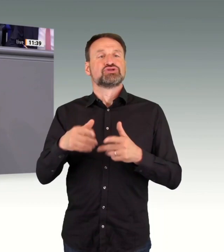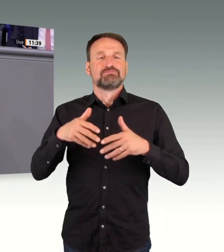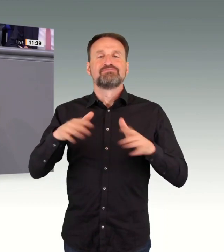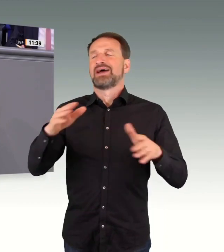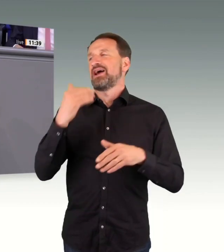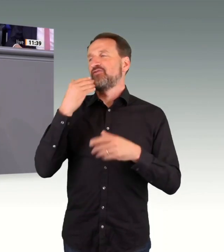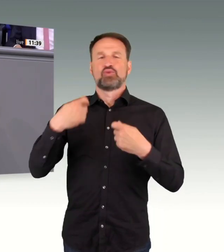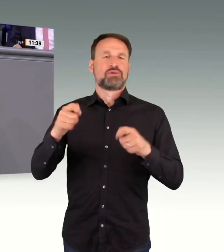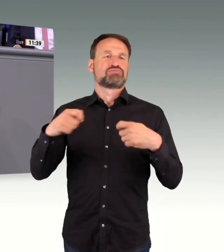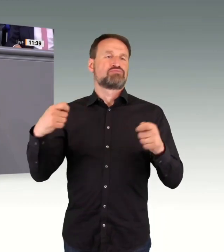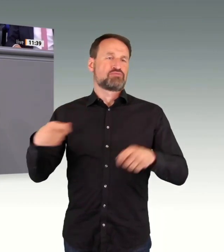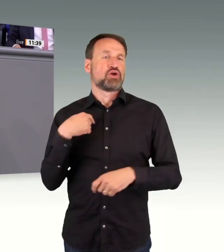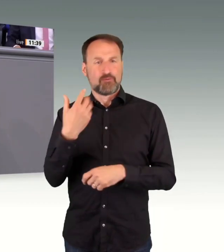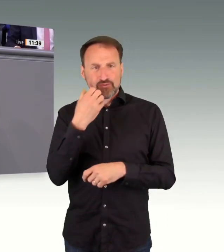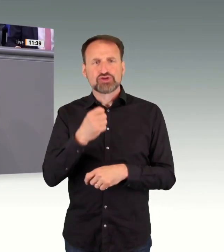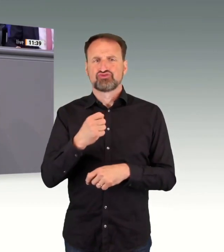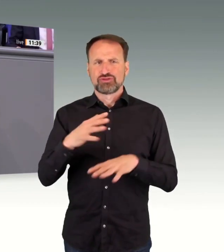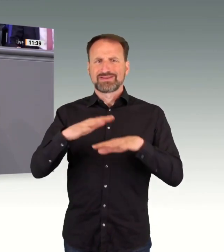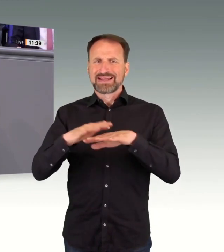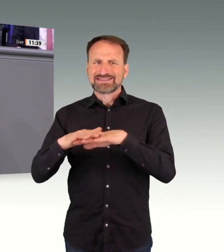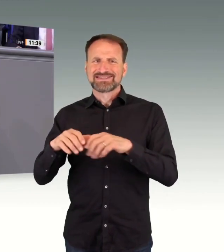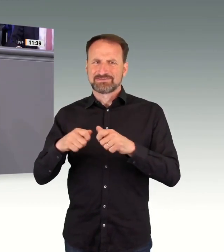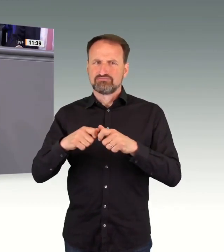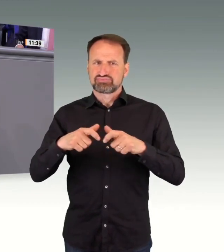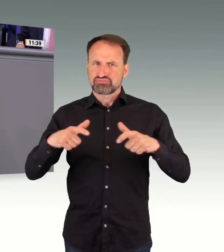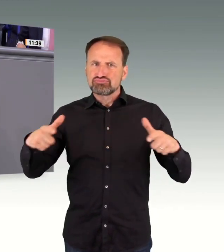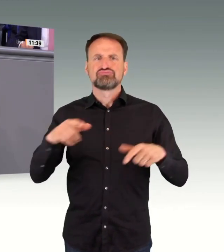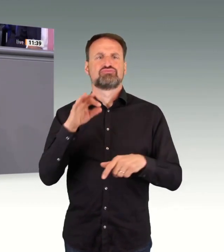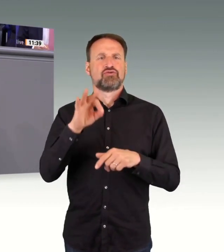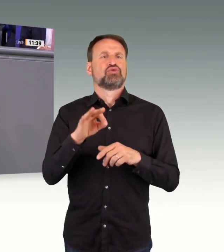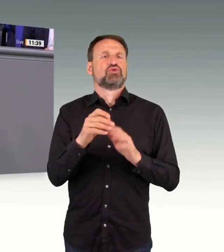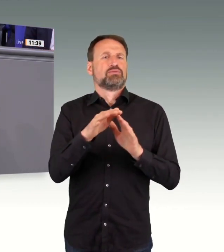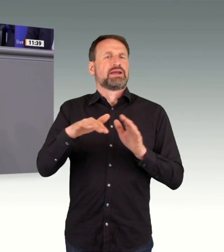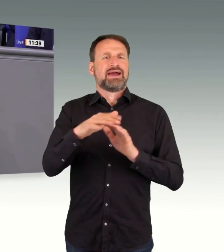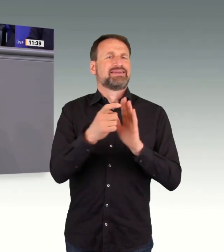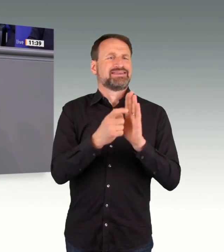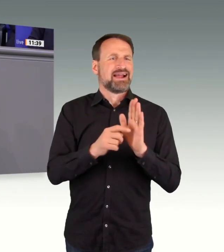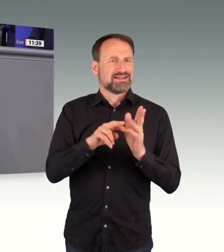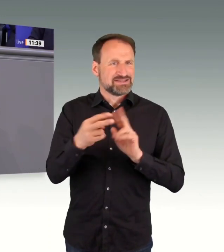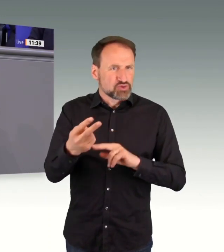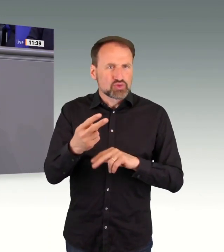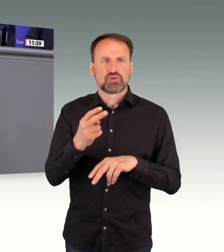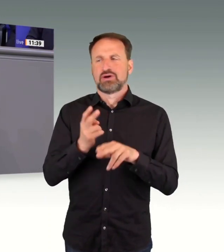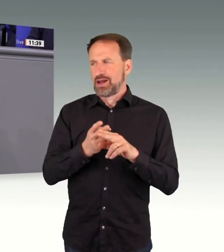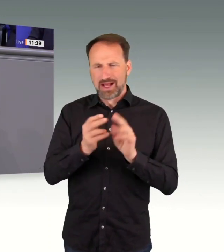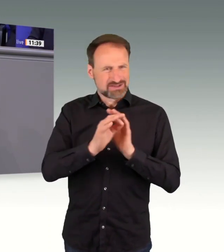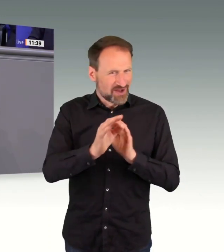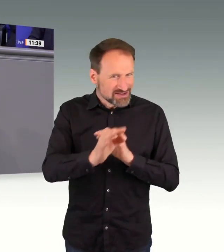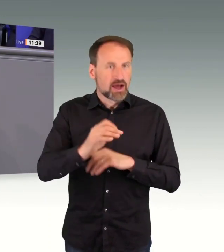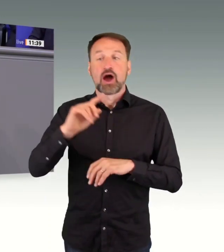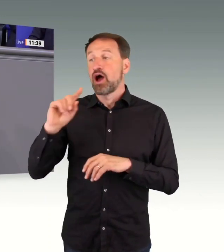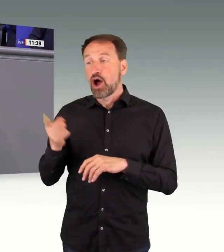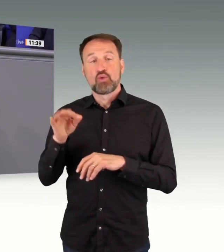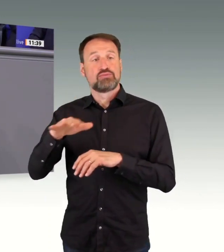Aber wir müssen uns auch kümmern um die Frage, was eigentlich die Voraussetzung dafür ist. Und wenn es uns nicht gelingt,